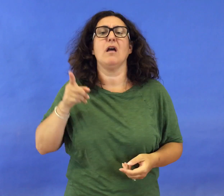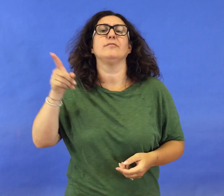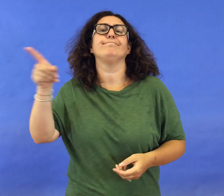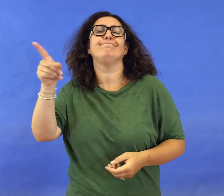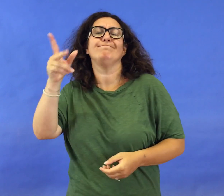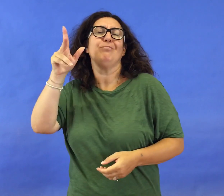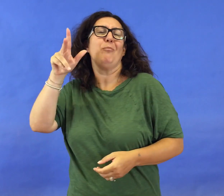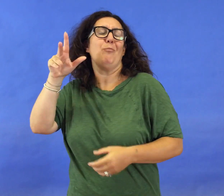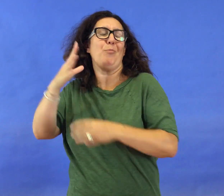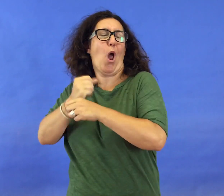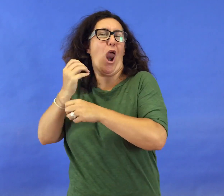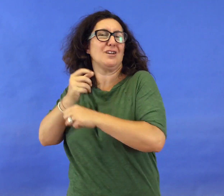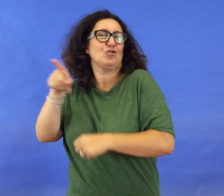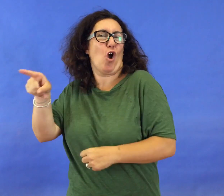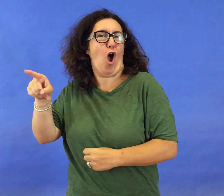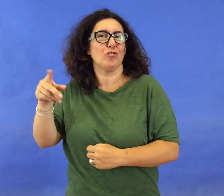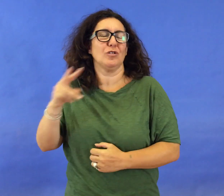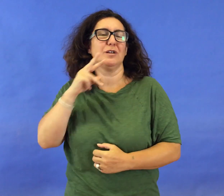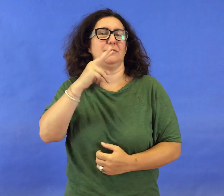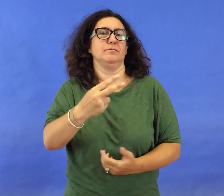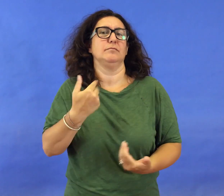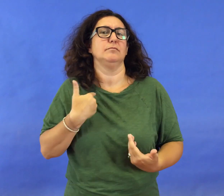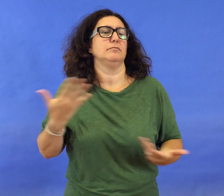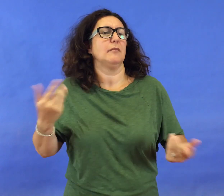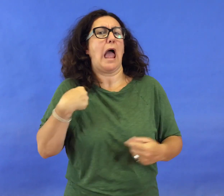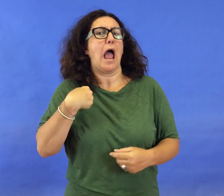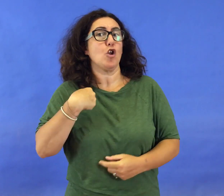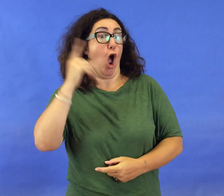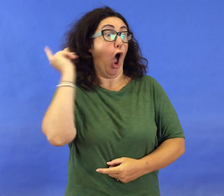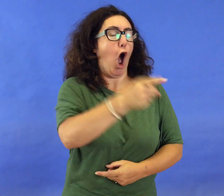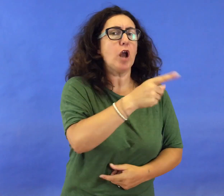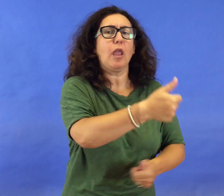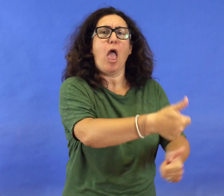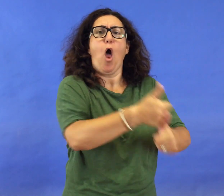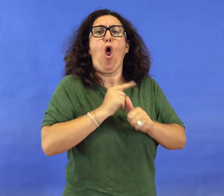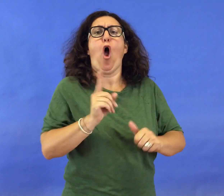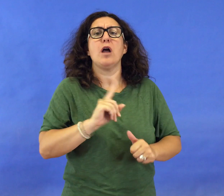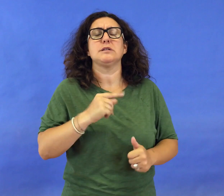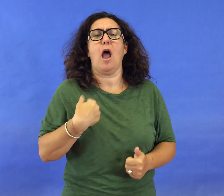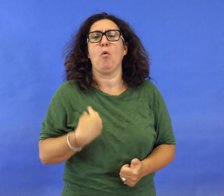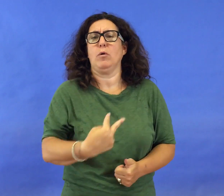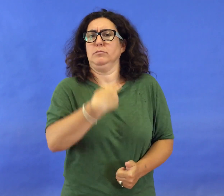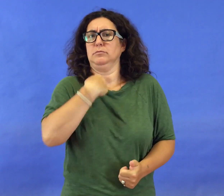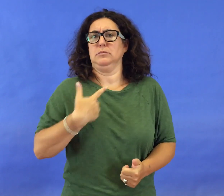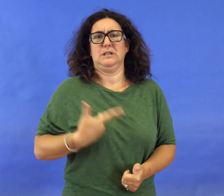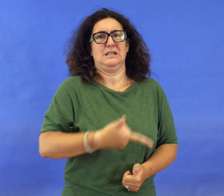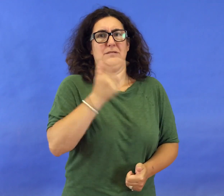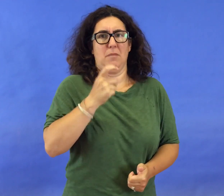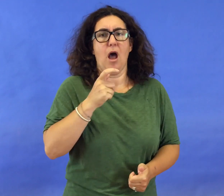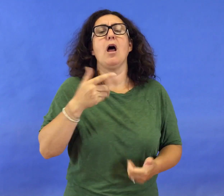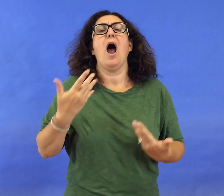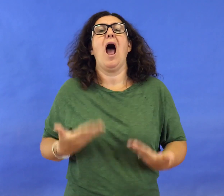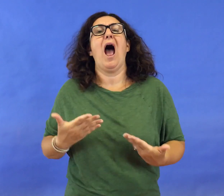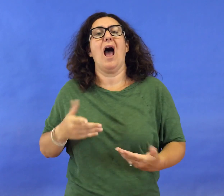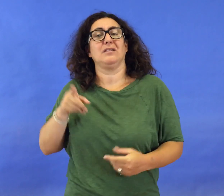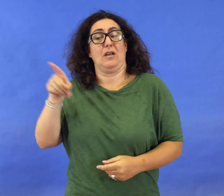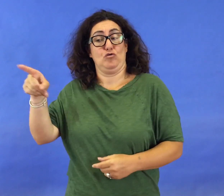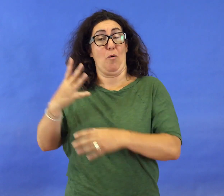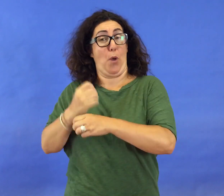che ha sparato perché i ragazzi non li stavano seguendo i suoi uomini. Ora il poliziotto si trova un geno amministrativo, mentre Daniel